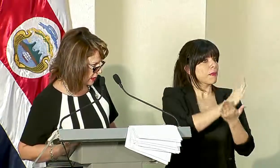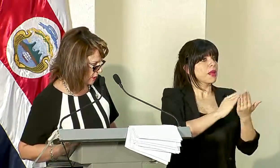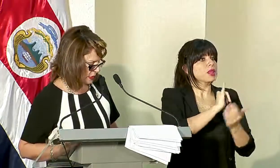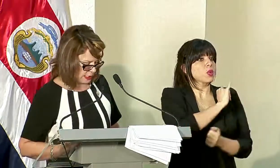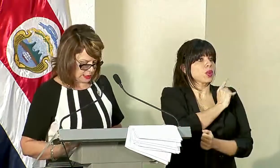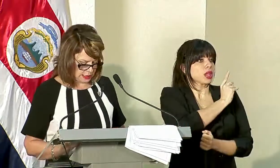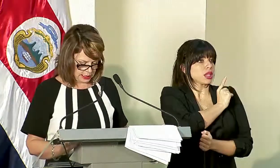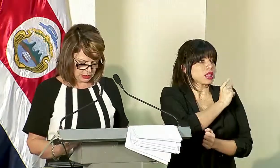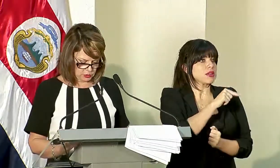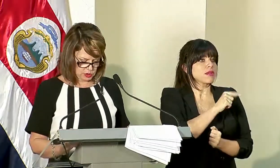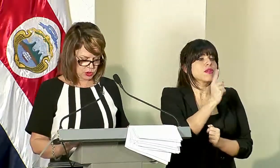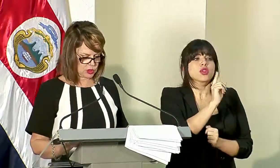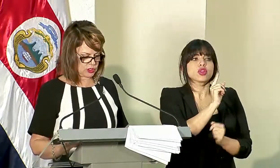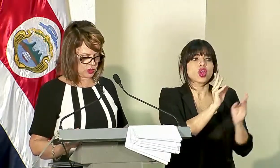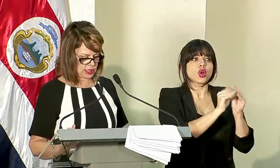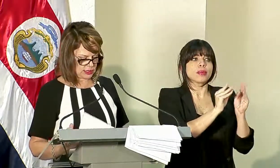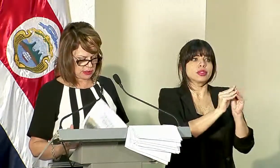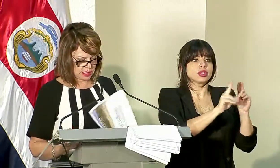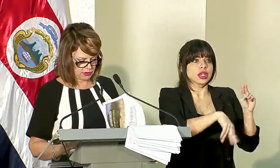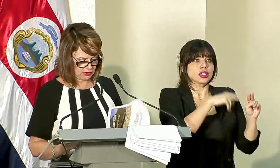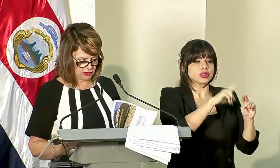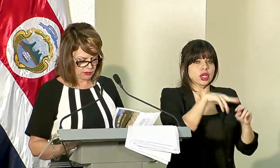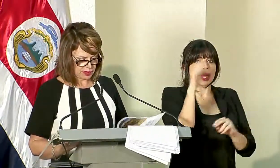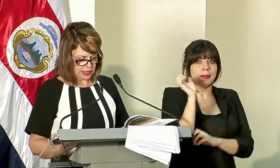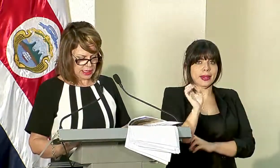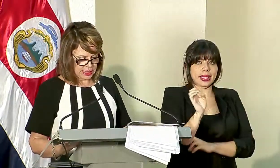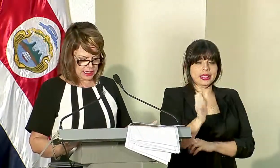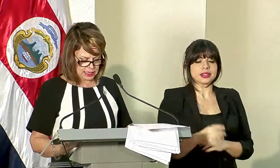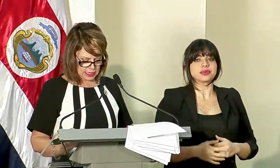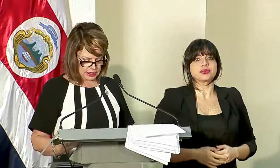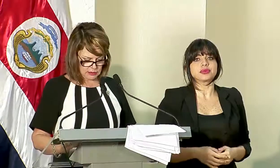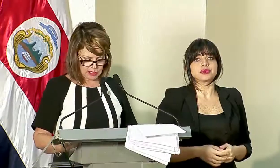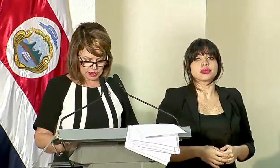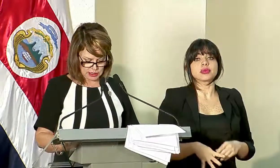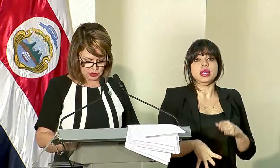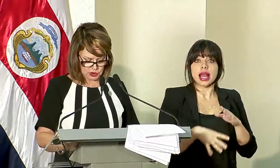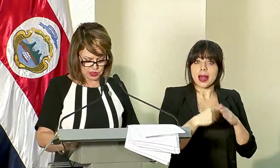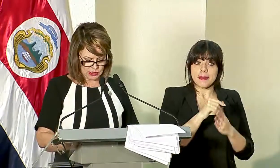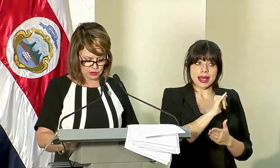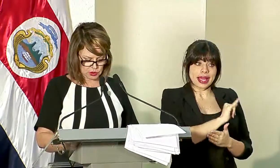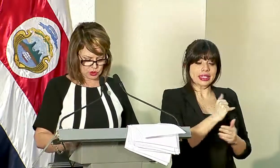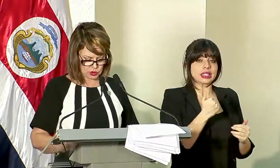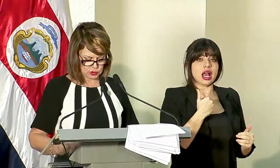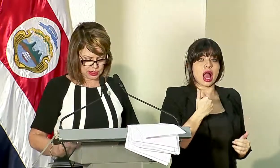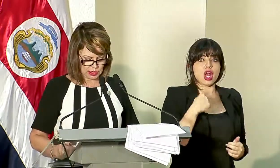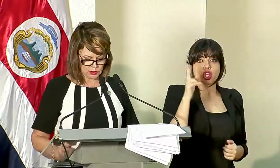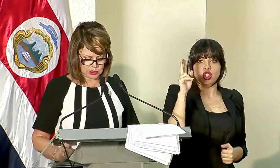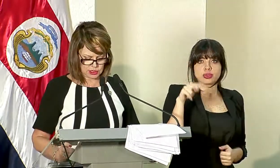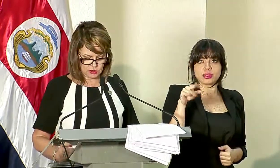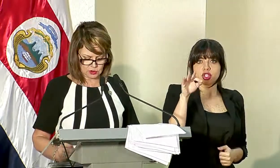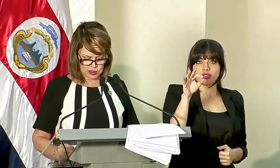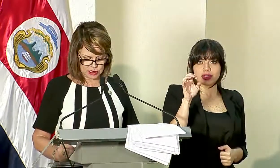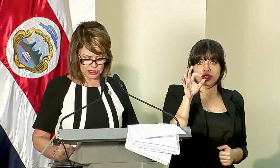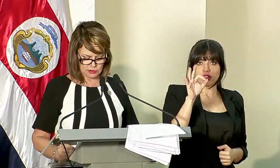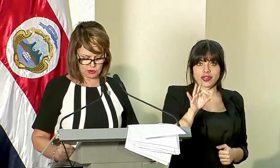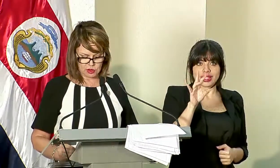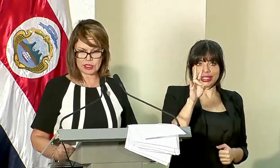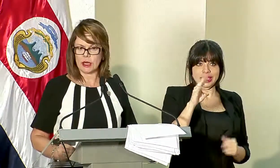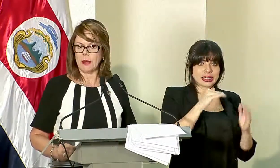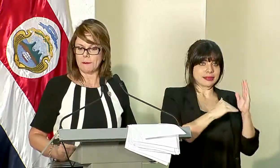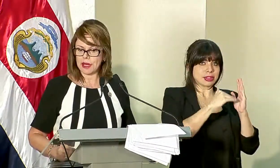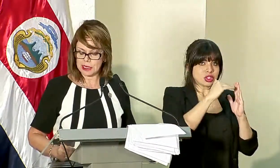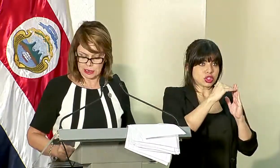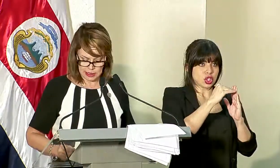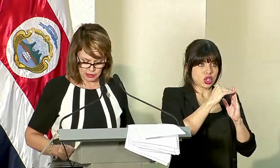la Junta Directiva de la Comisión Nacional de Emergencias. Además de eso, tenemos 2.997